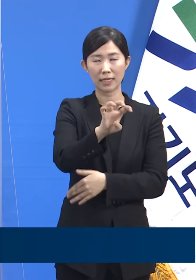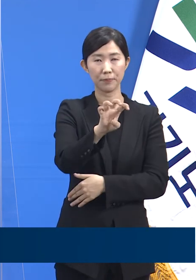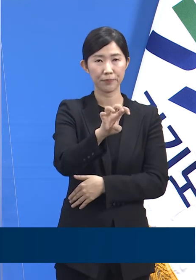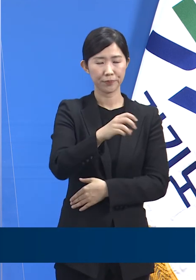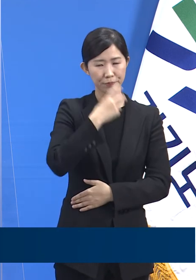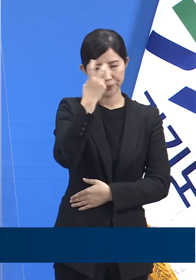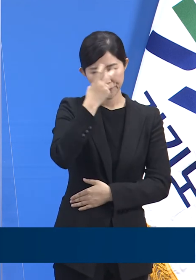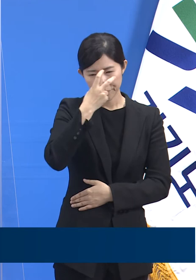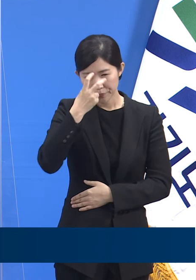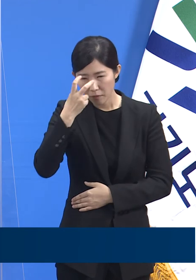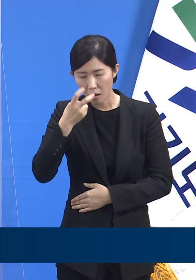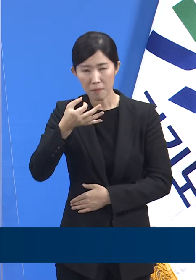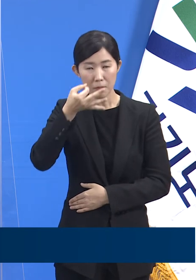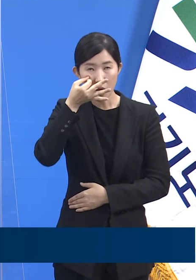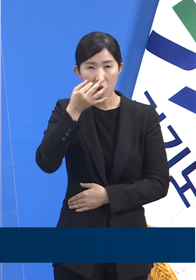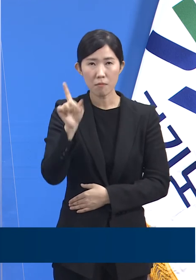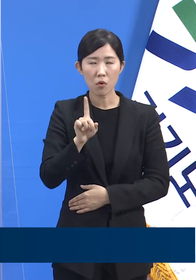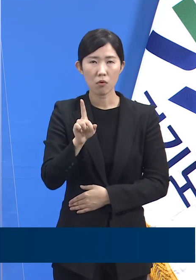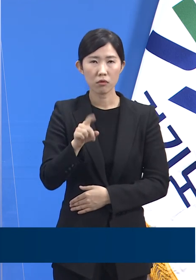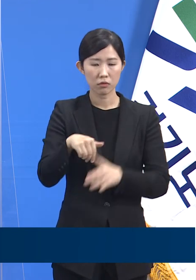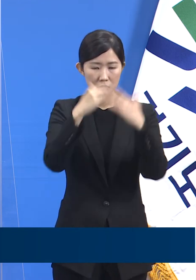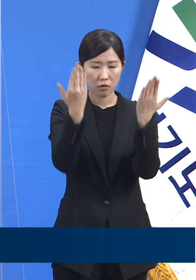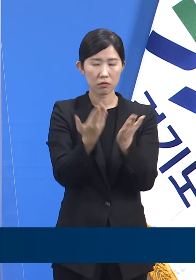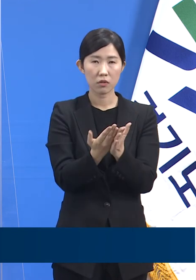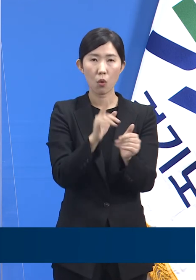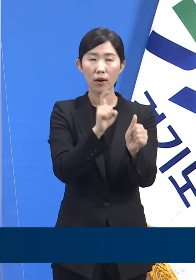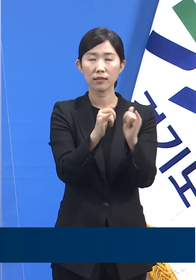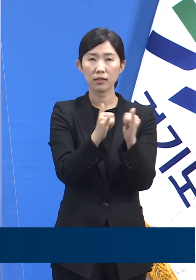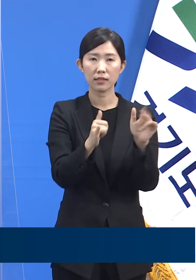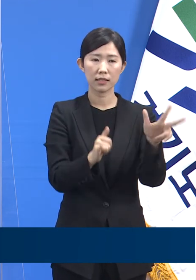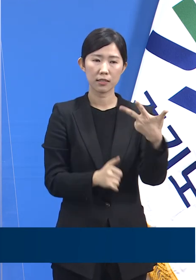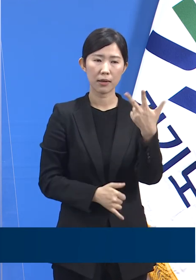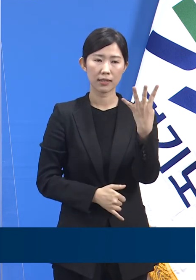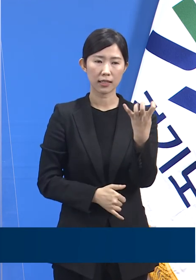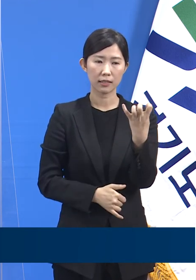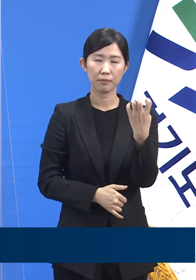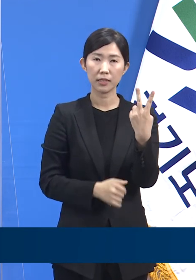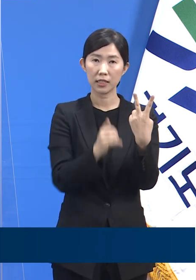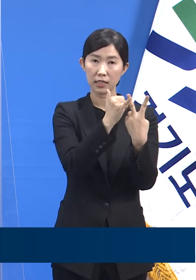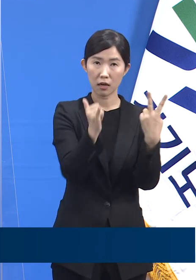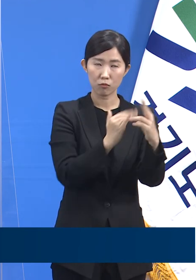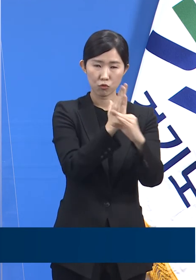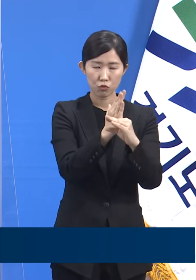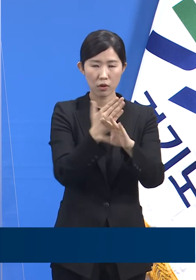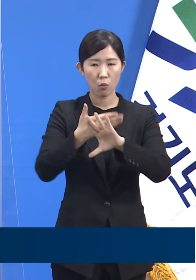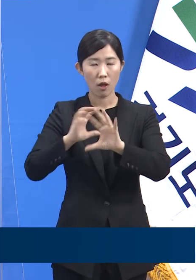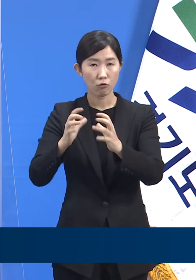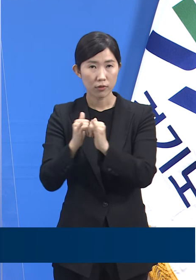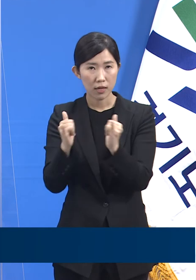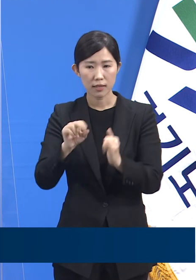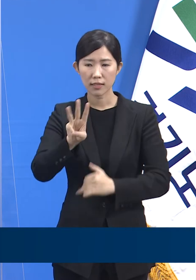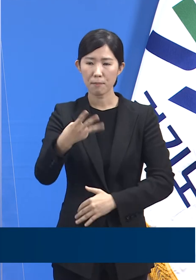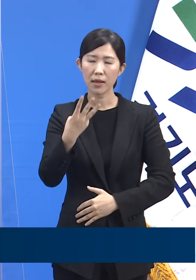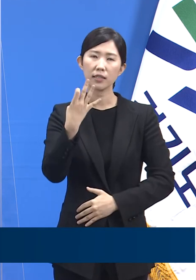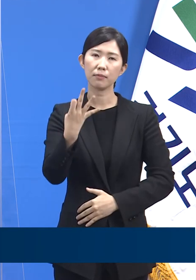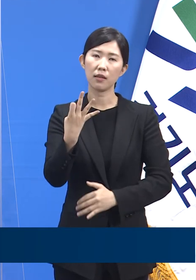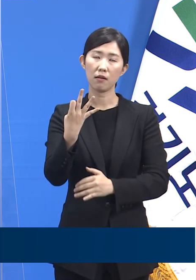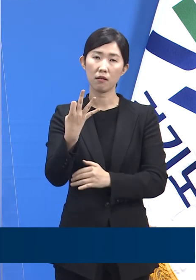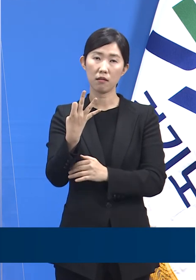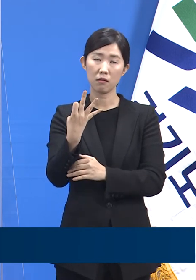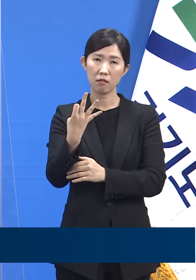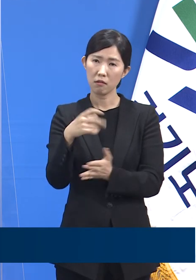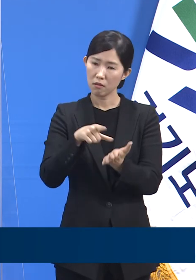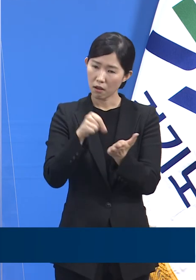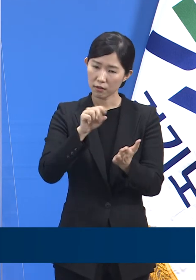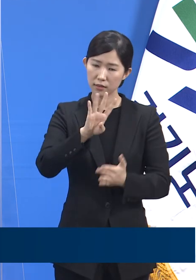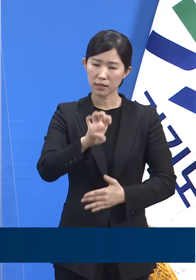전체 확진자 742명 가운데 외국인 노동자가 314명으로 42.3%에